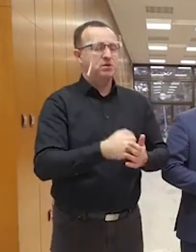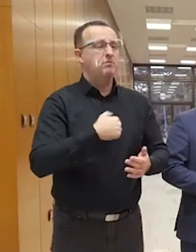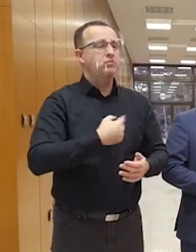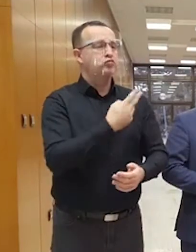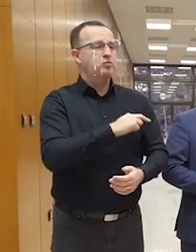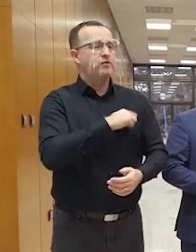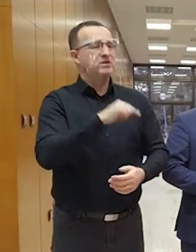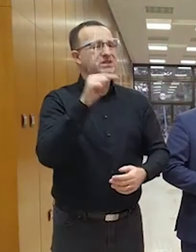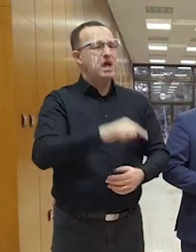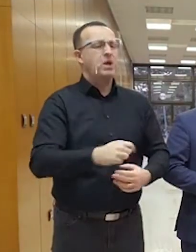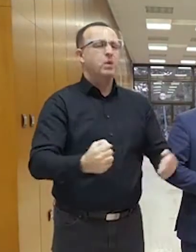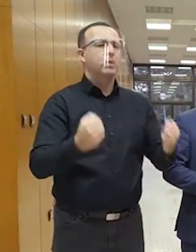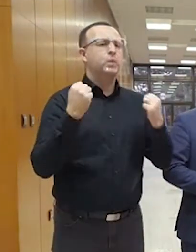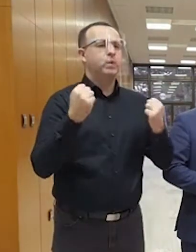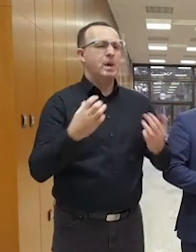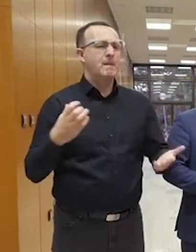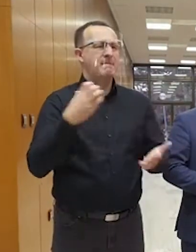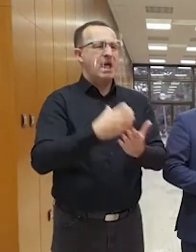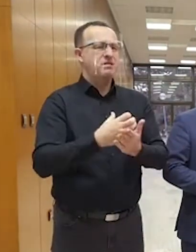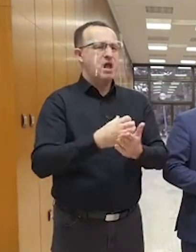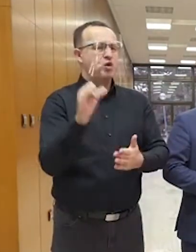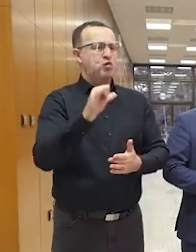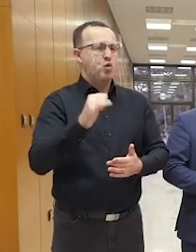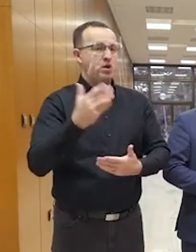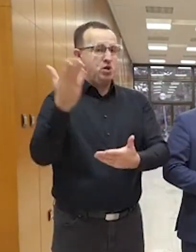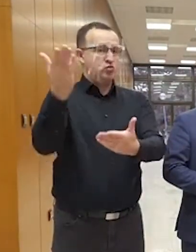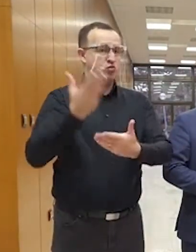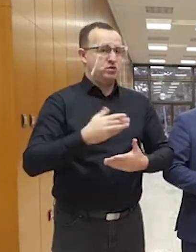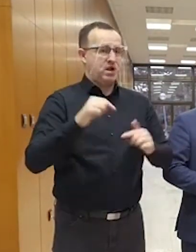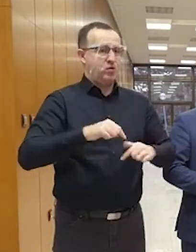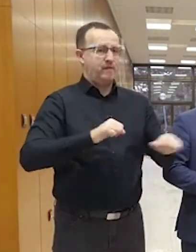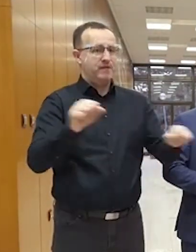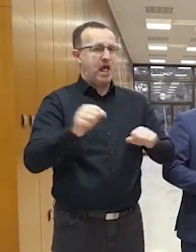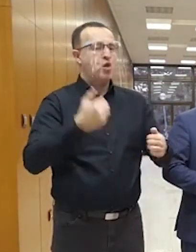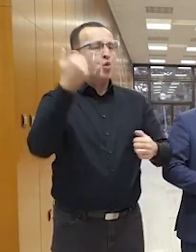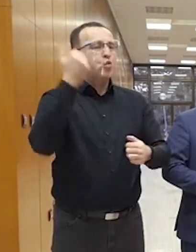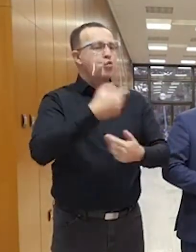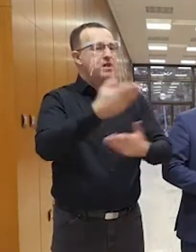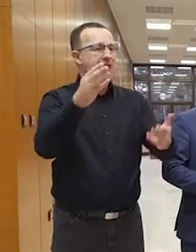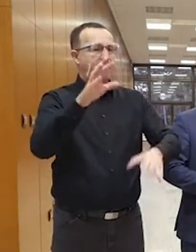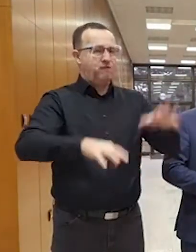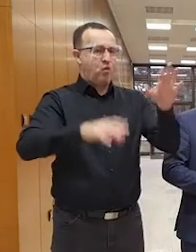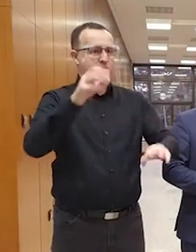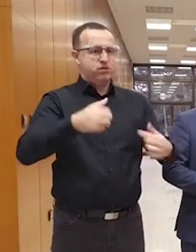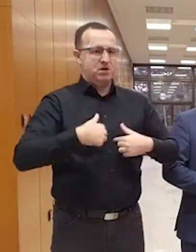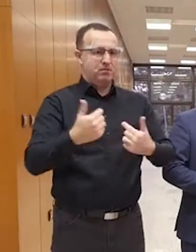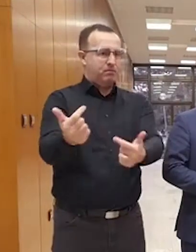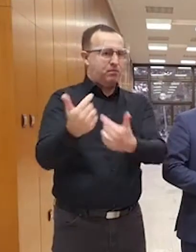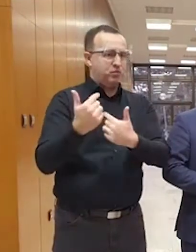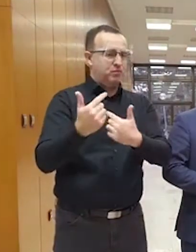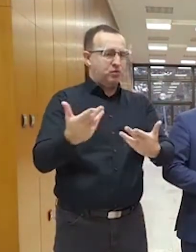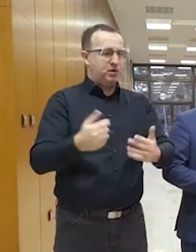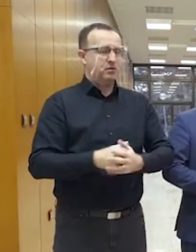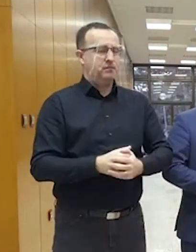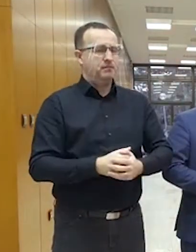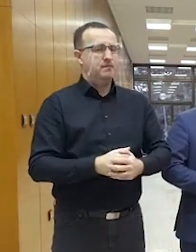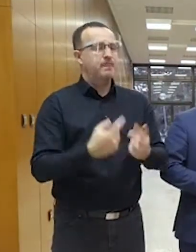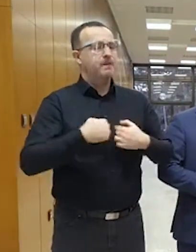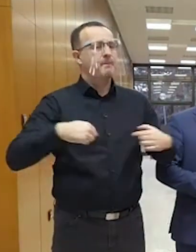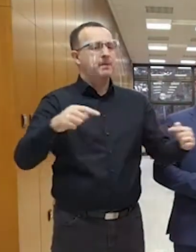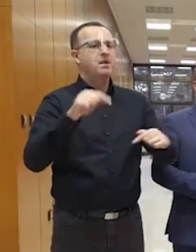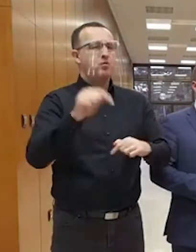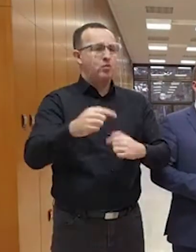odpovednosti za tak silný mandát, ktorý dostala táto vláda od občanov vo voľbách v tomto roku. My ho